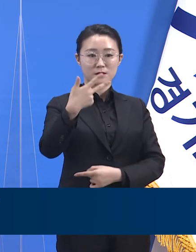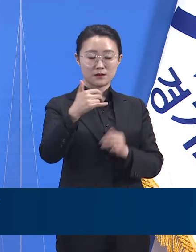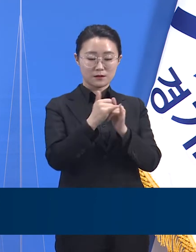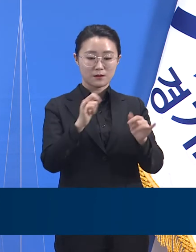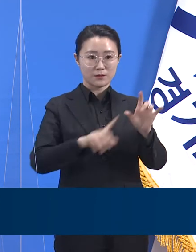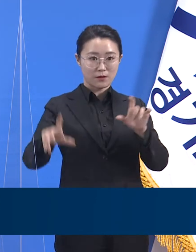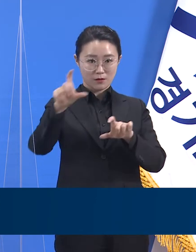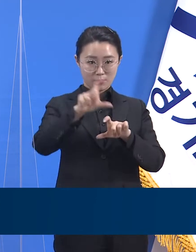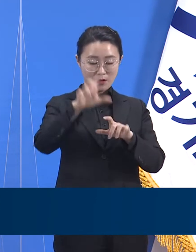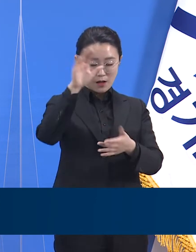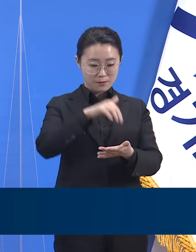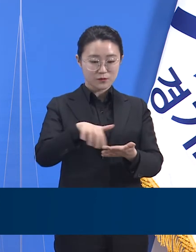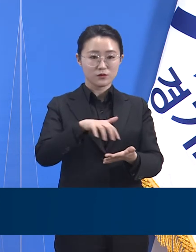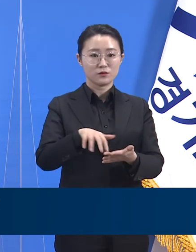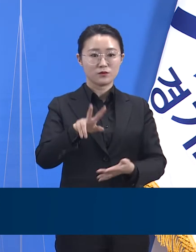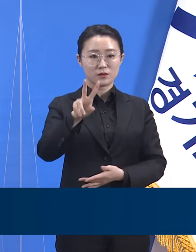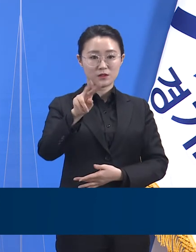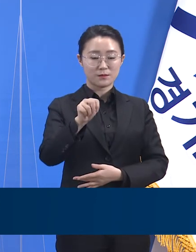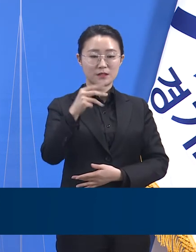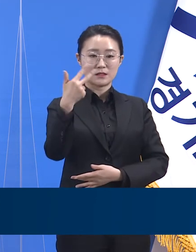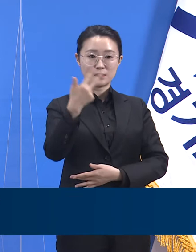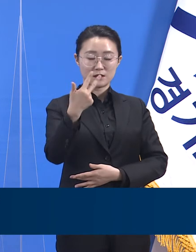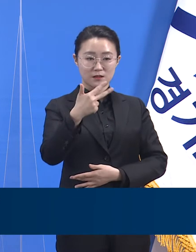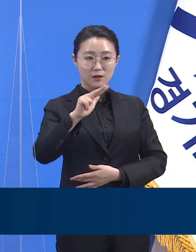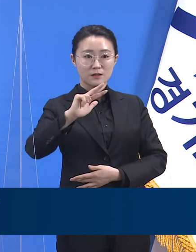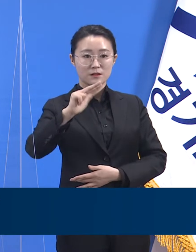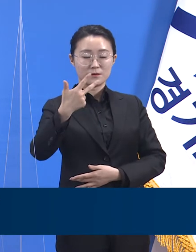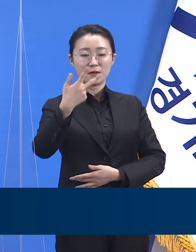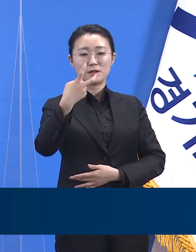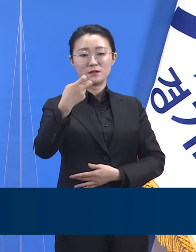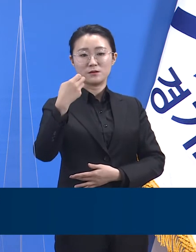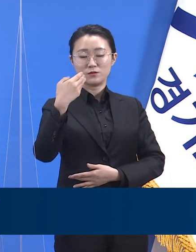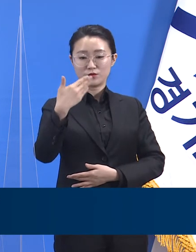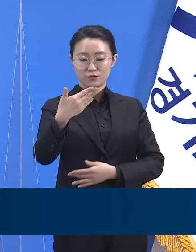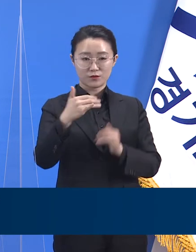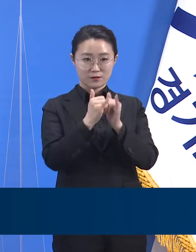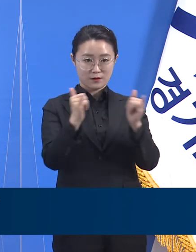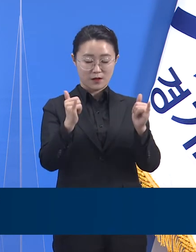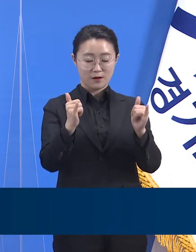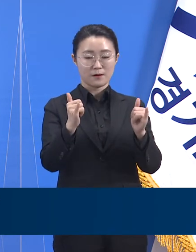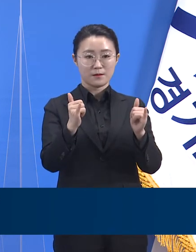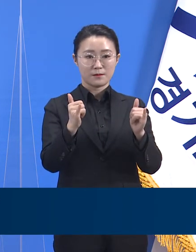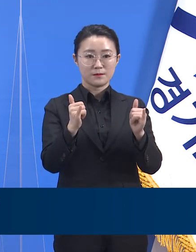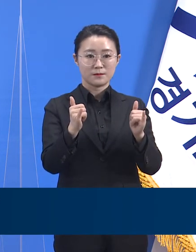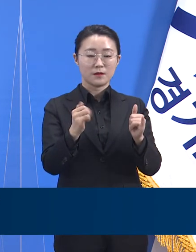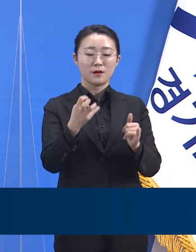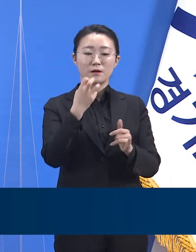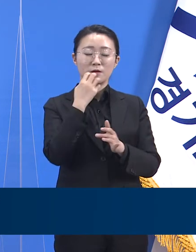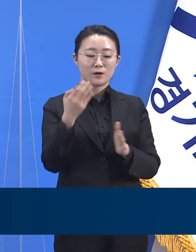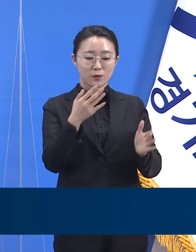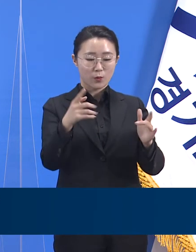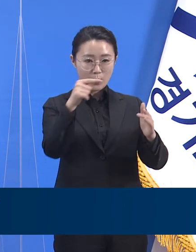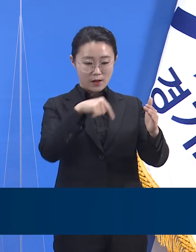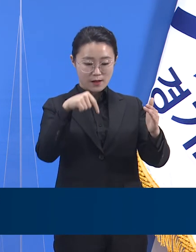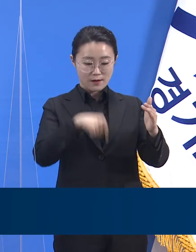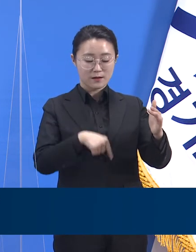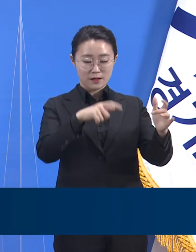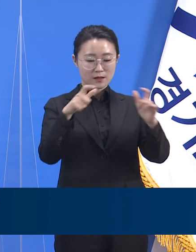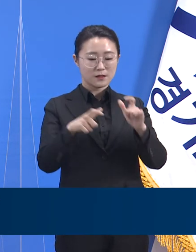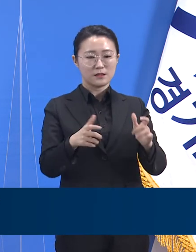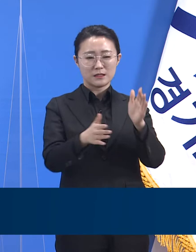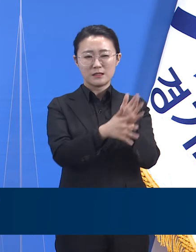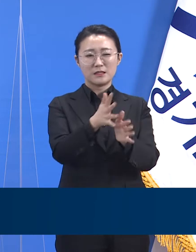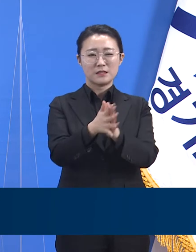총 2만 7,729명으로 도내 26개 시군에서 확진자가 발생했습니다.